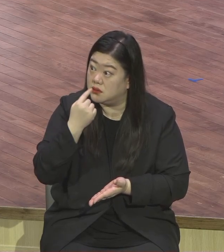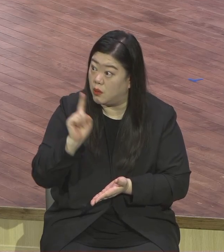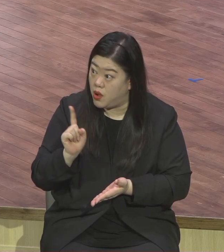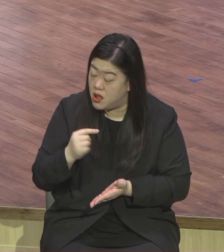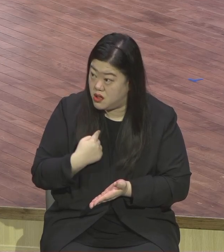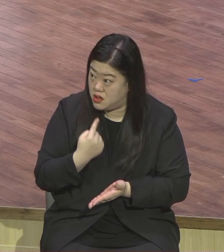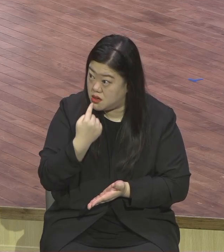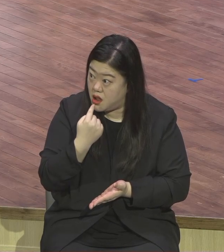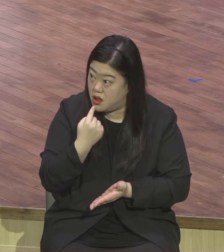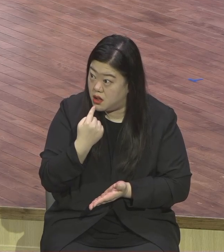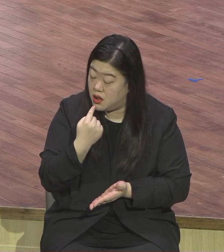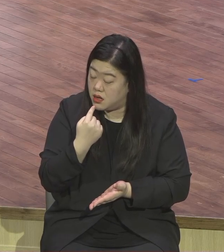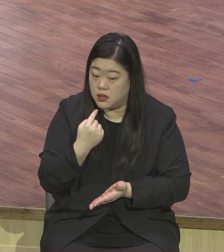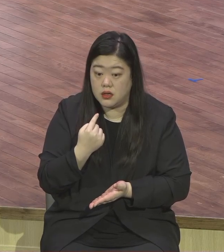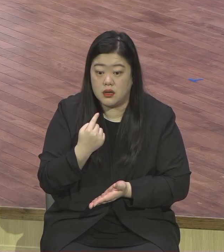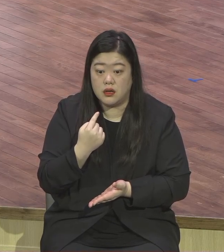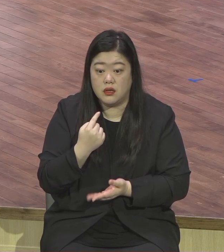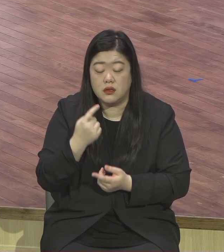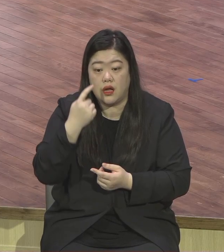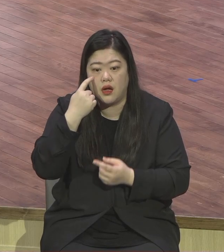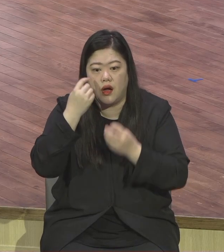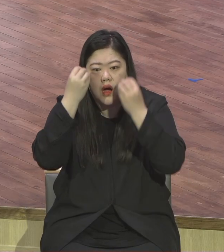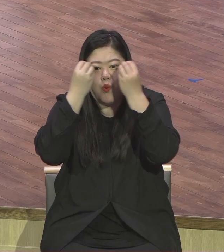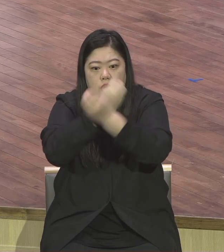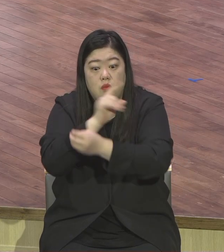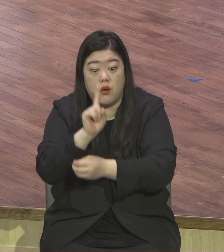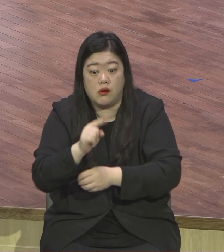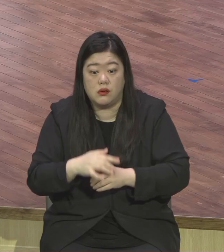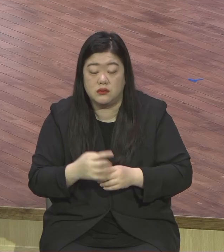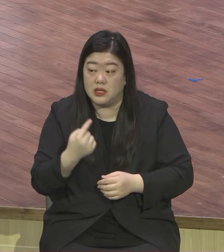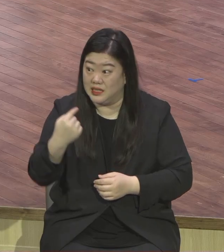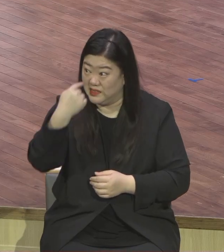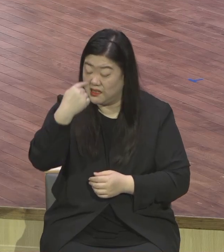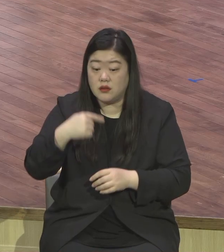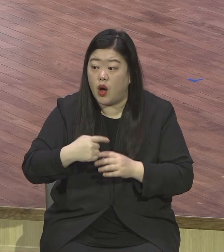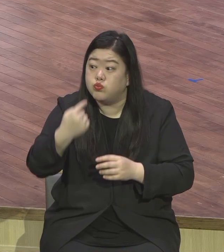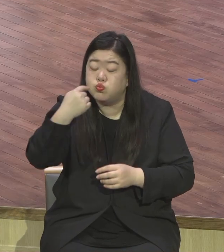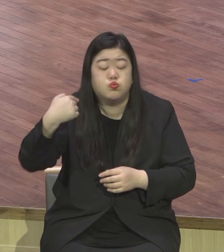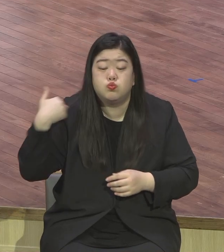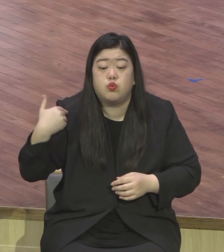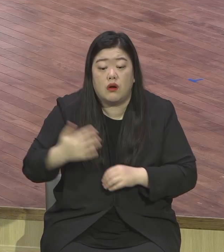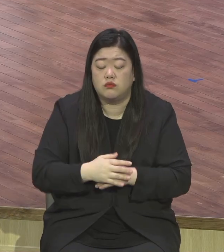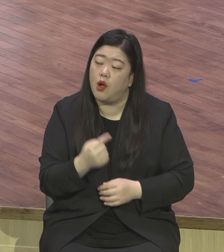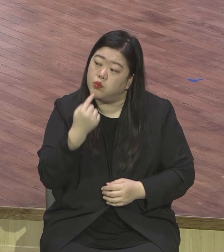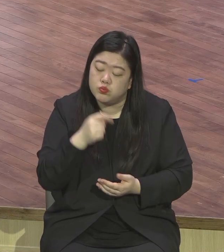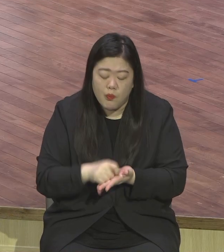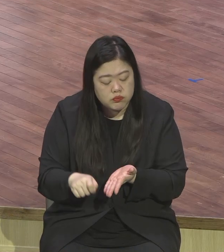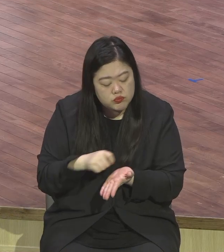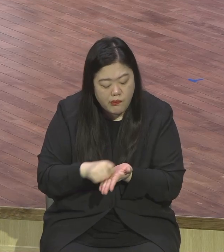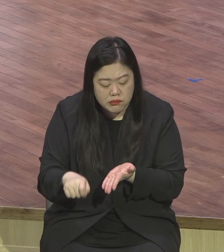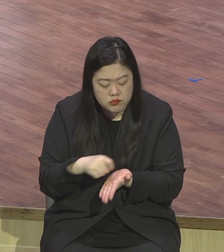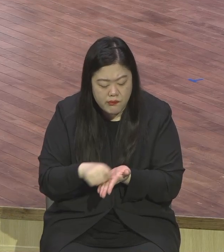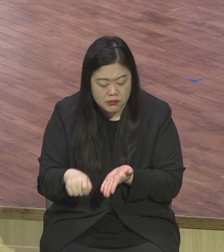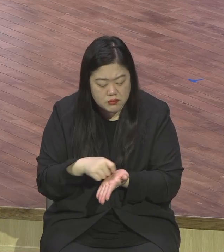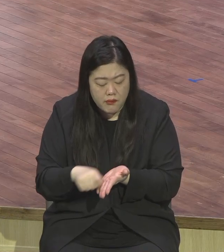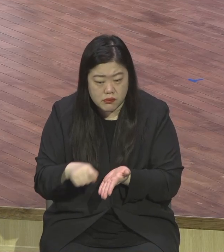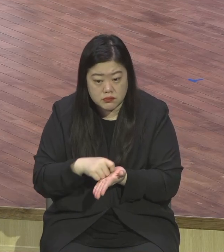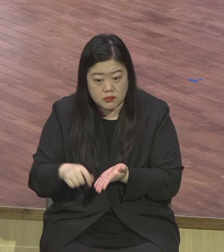줄 모르고 계속 꿈을 계속 싣고 있었는데 화가 난 선생님이 다시 한번 크게 말했습니다. 너